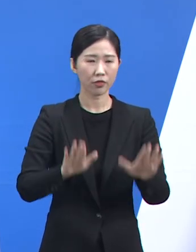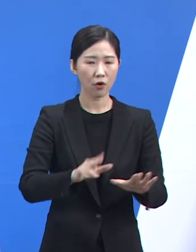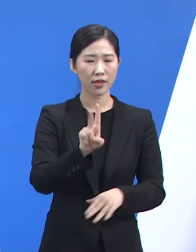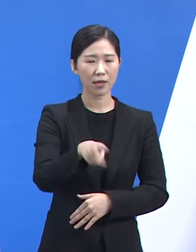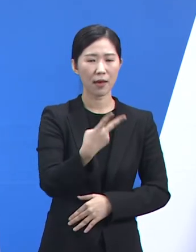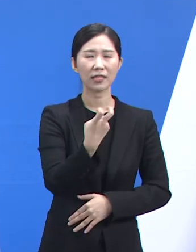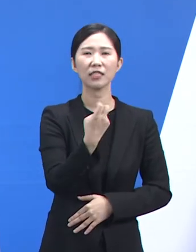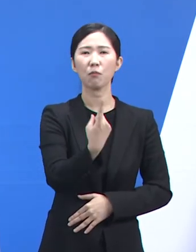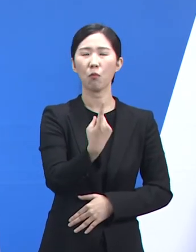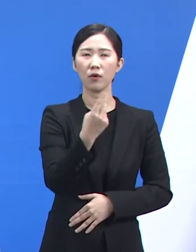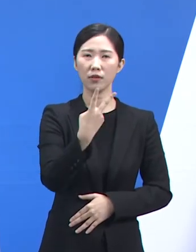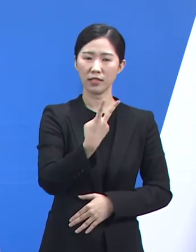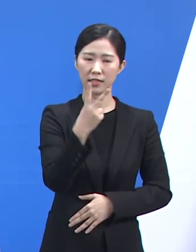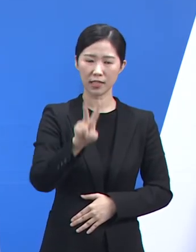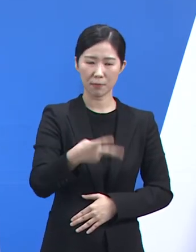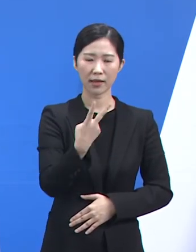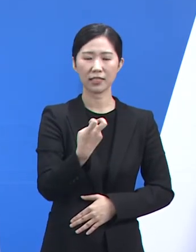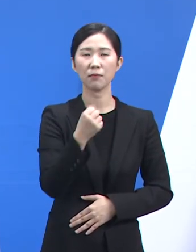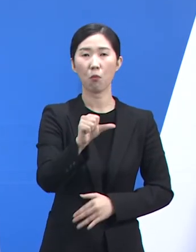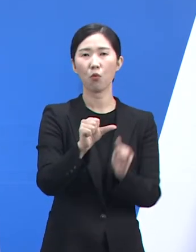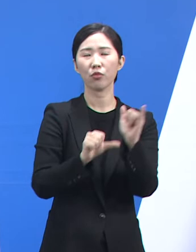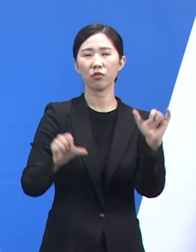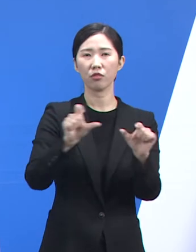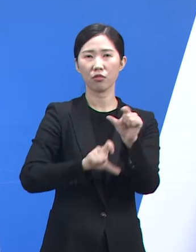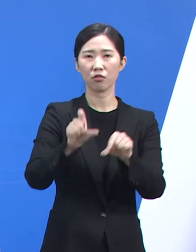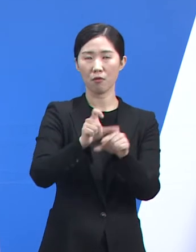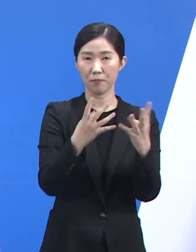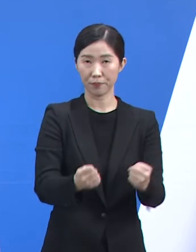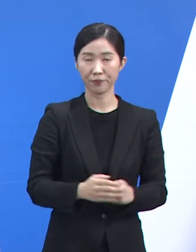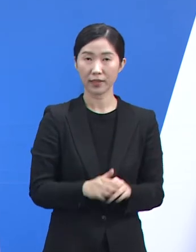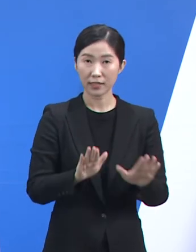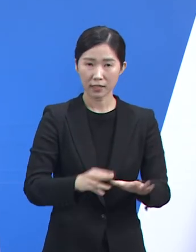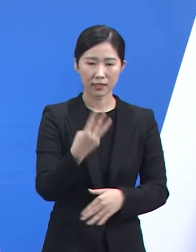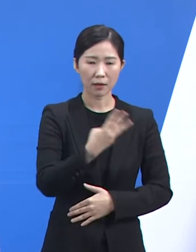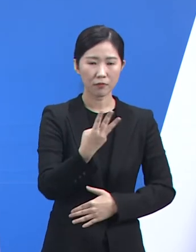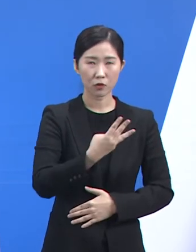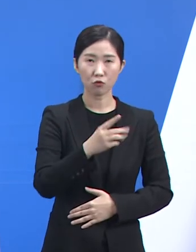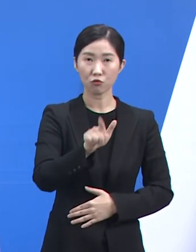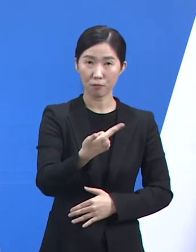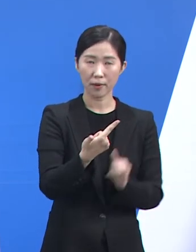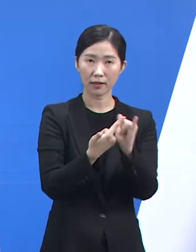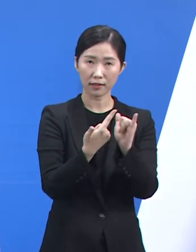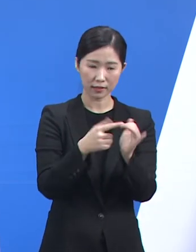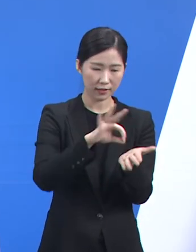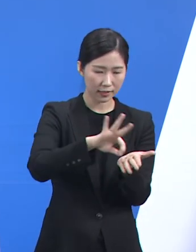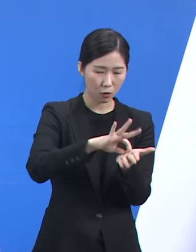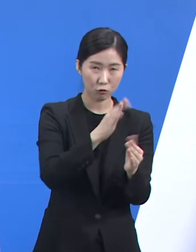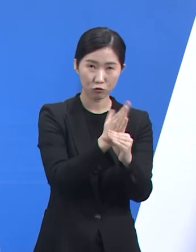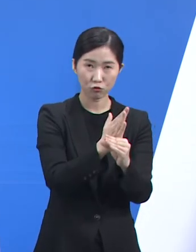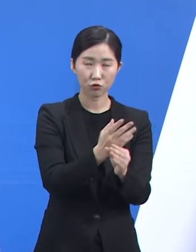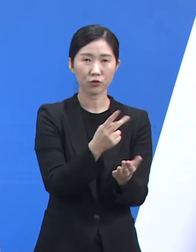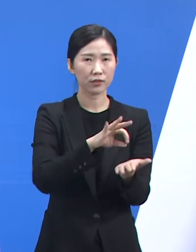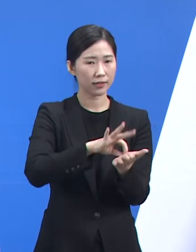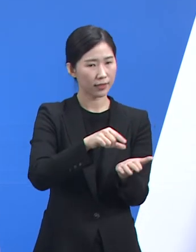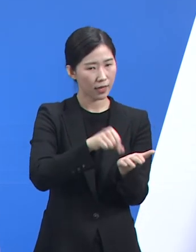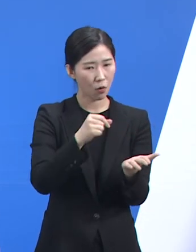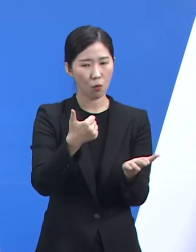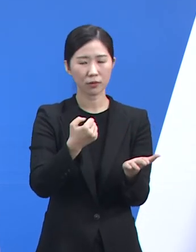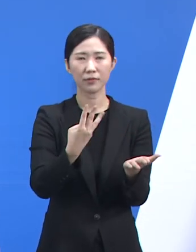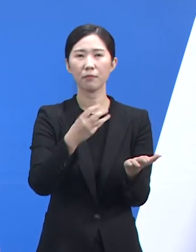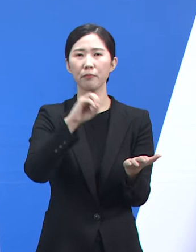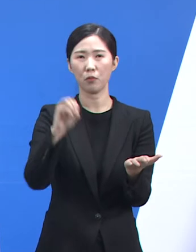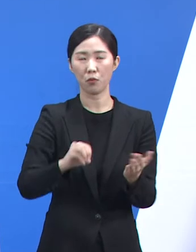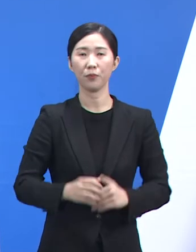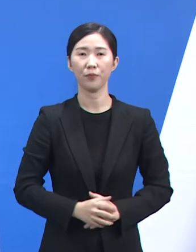확보하였습니다. 현재 3,651병상을 사용하고 있으며 병상 가동률은 53%입니다.